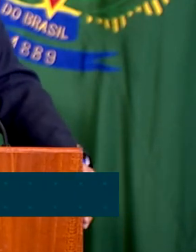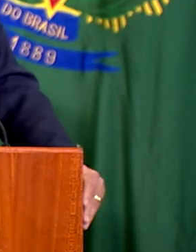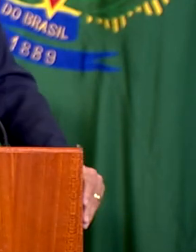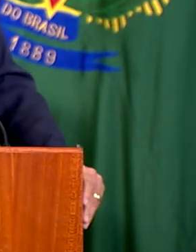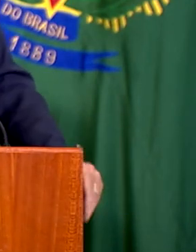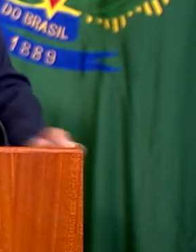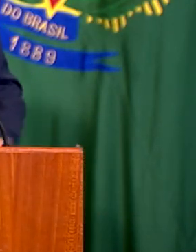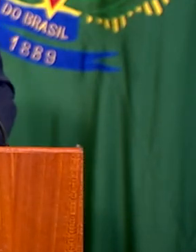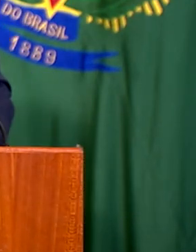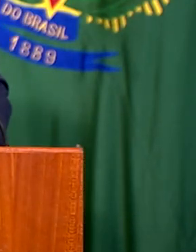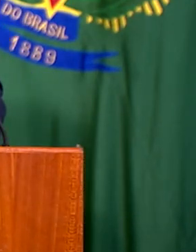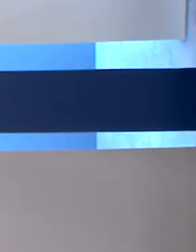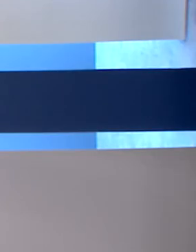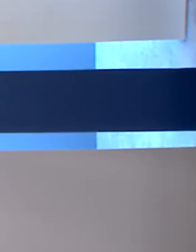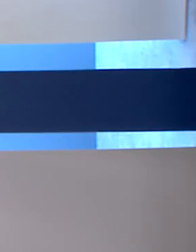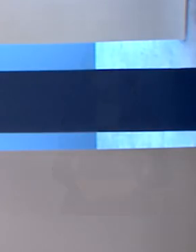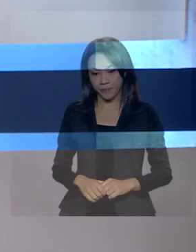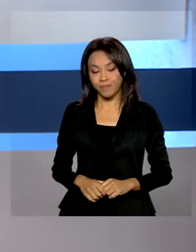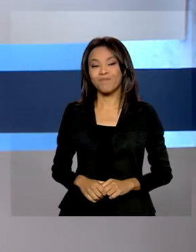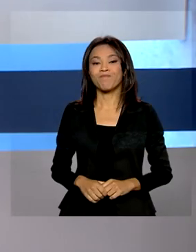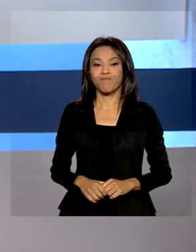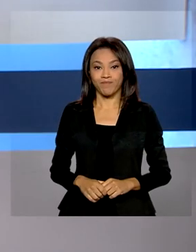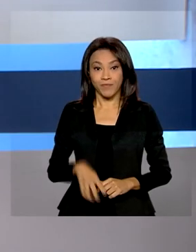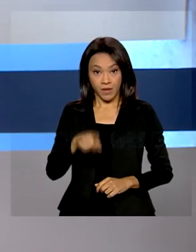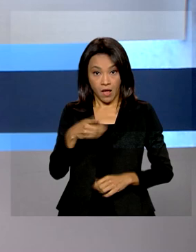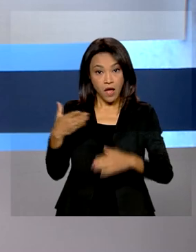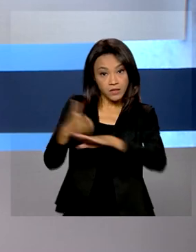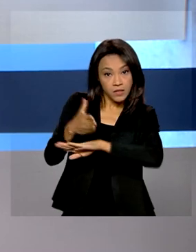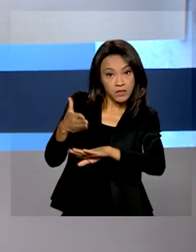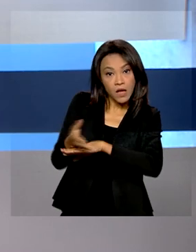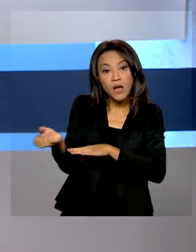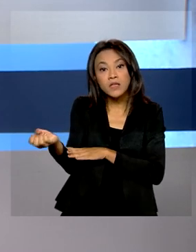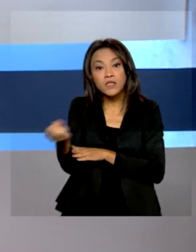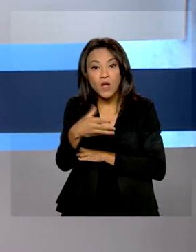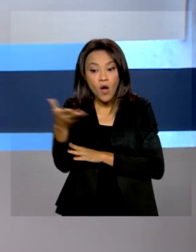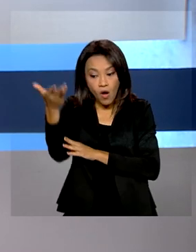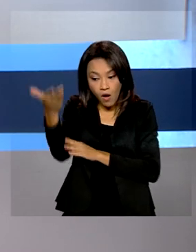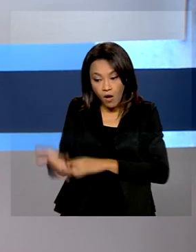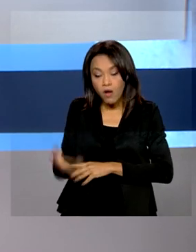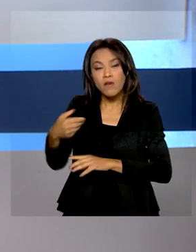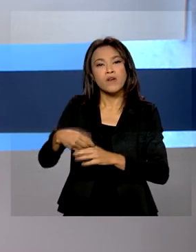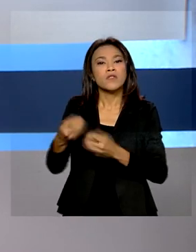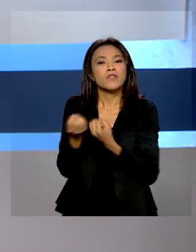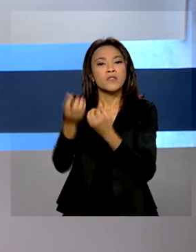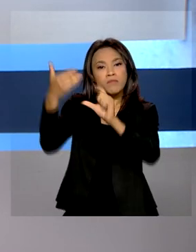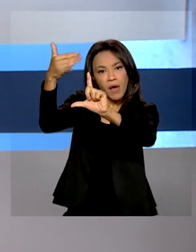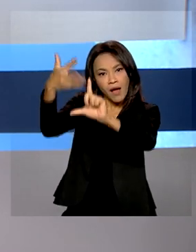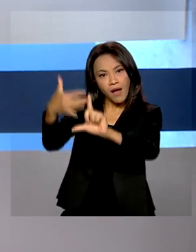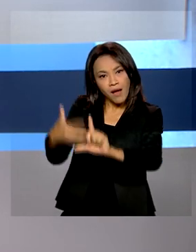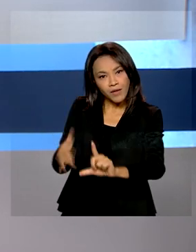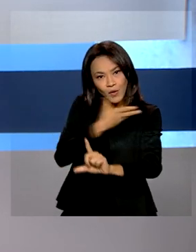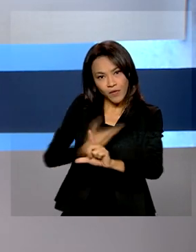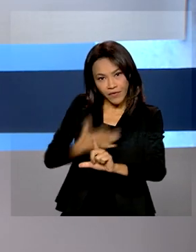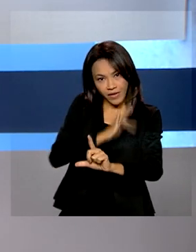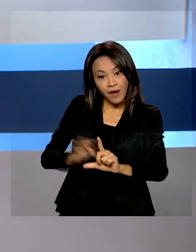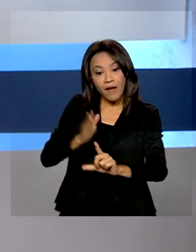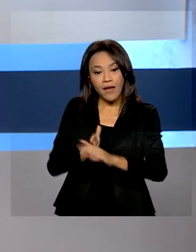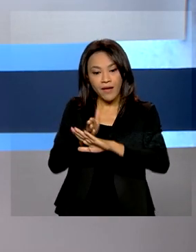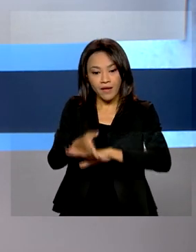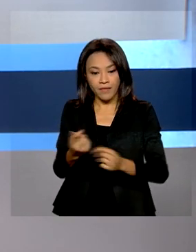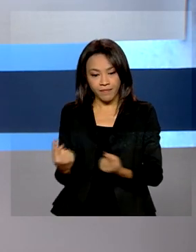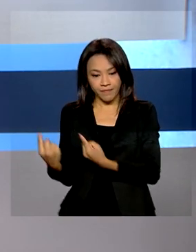vez mais inclusivo. Para acessar as novas plataformas lançadas pelo governo federal é só entrar no gov